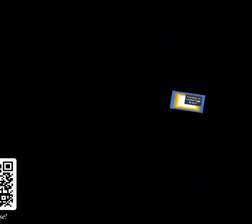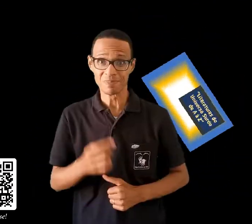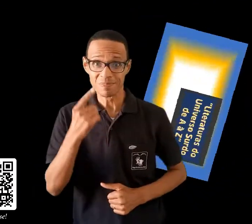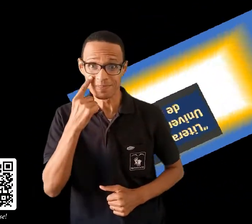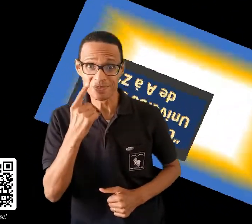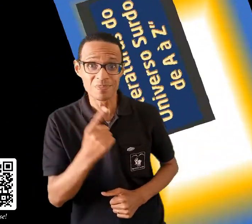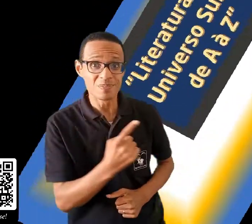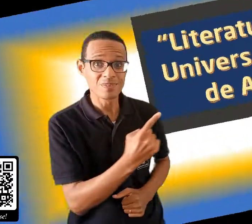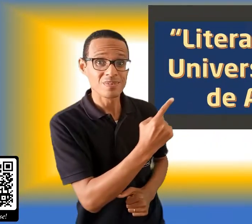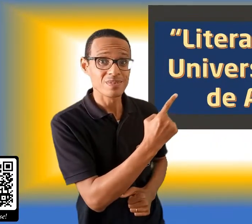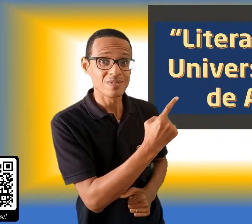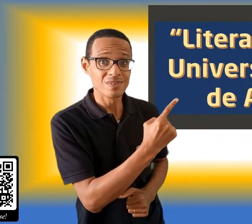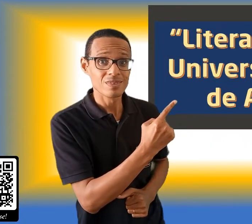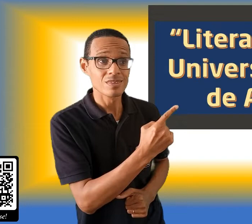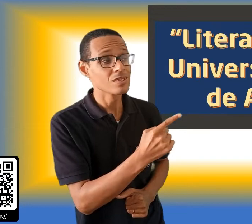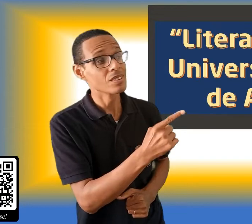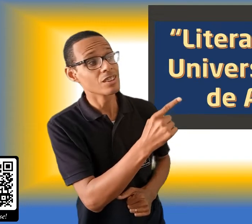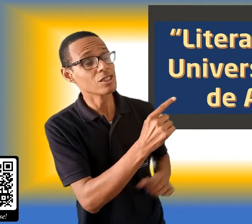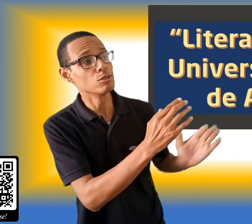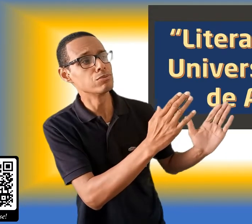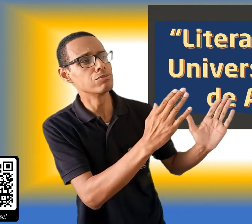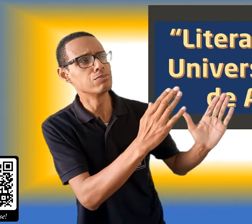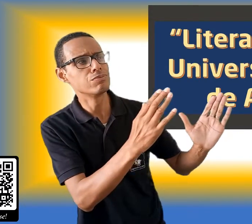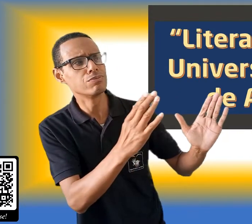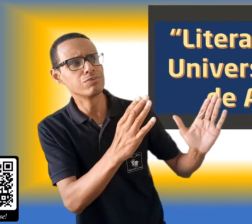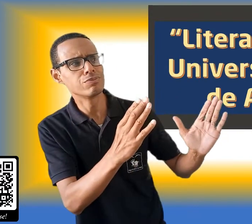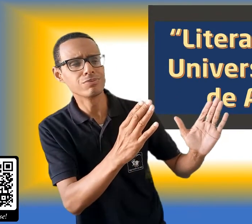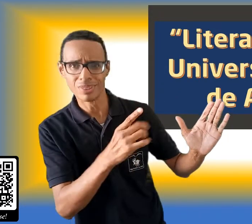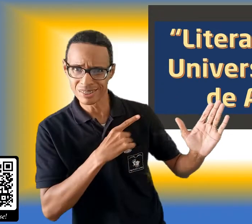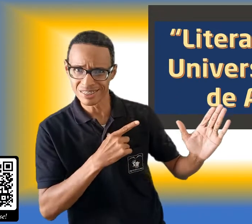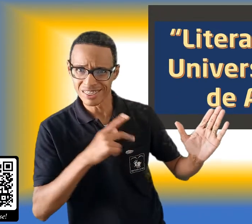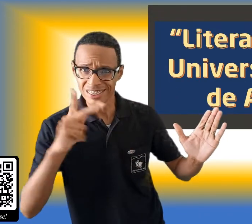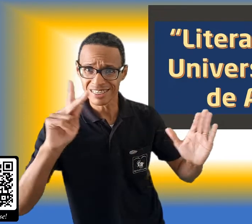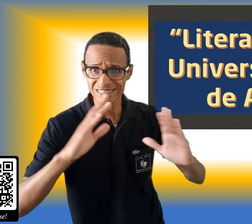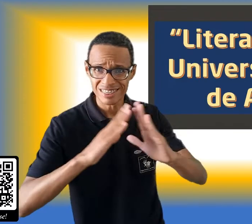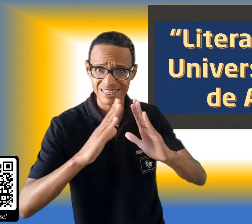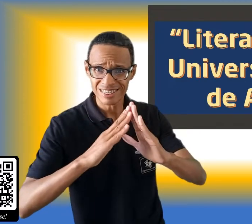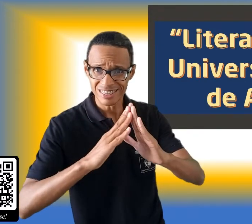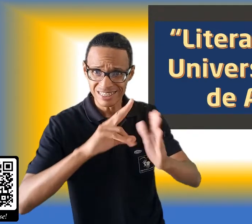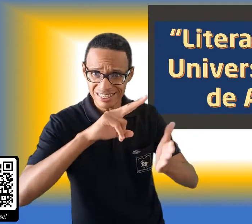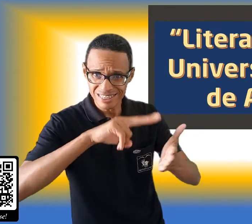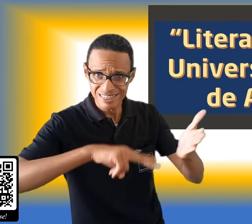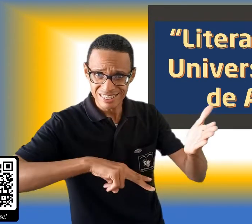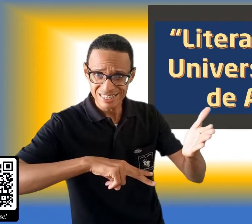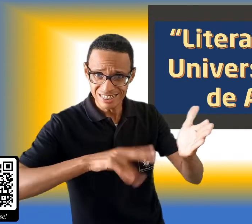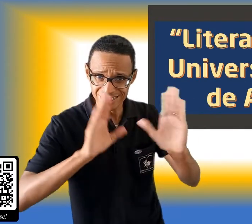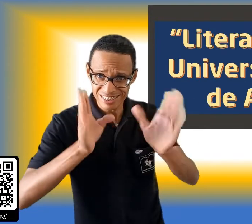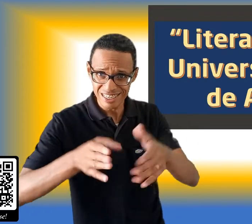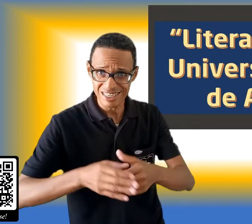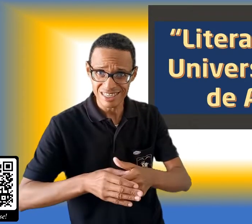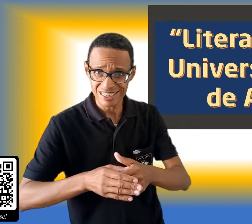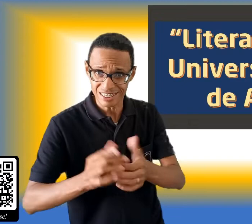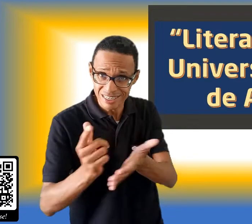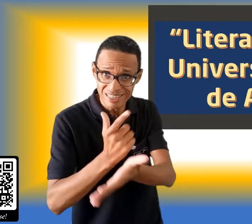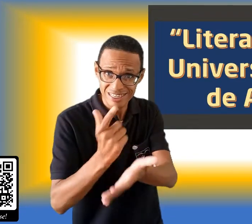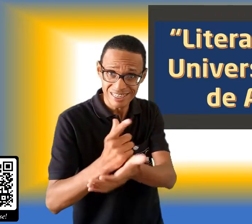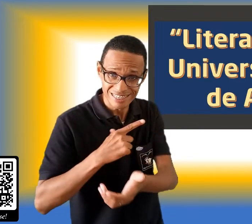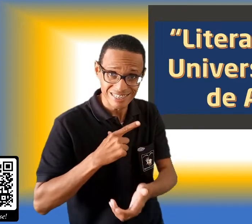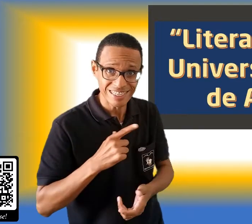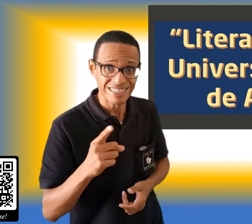Legendas Já leu ou tem algum desses títulos em sua biblioteca? Se este